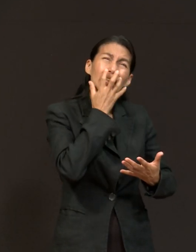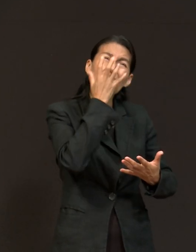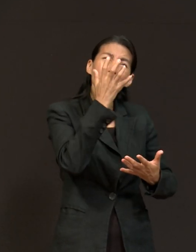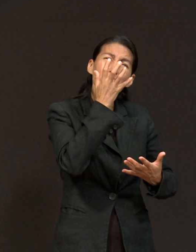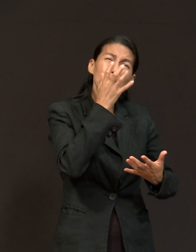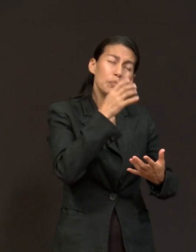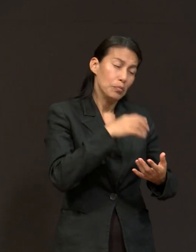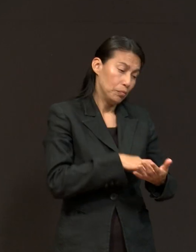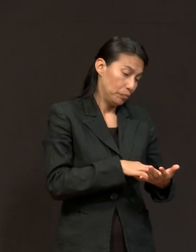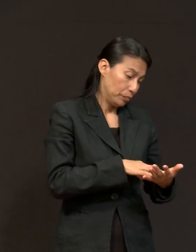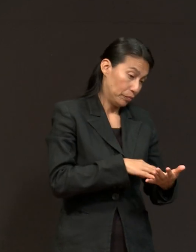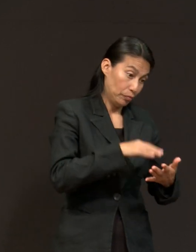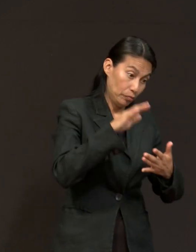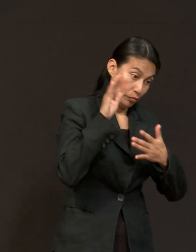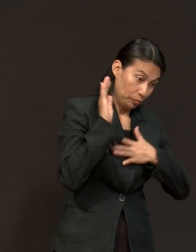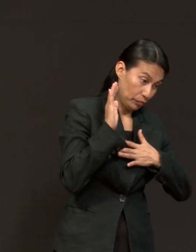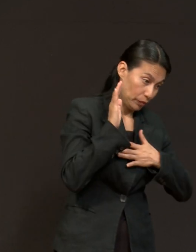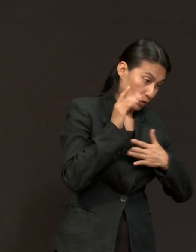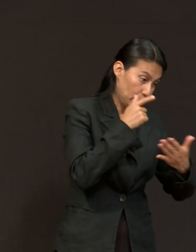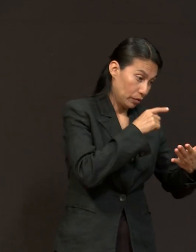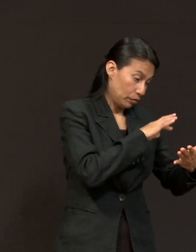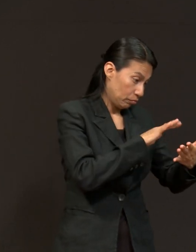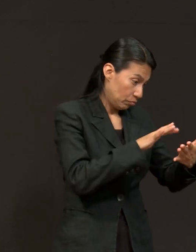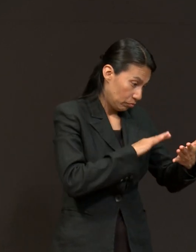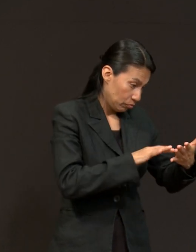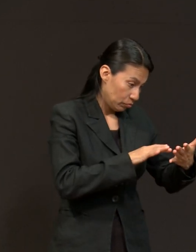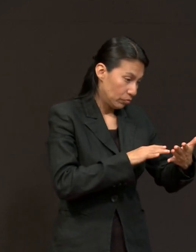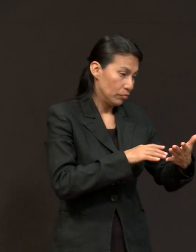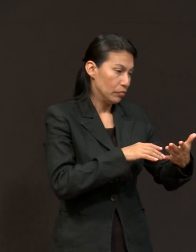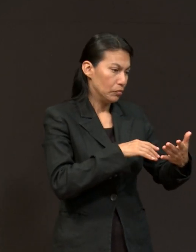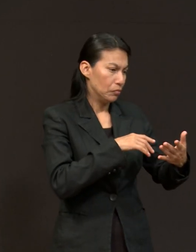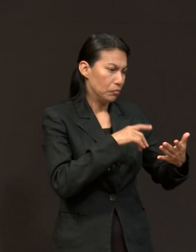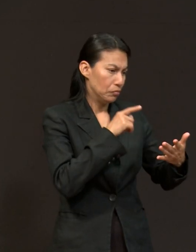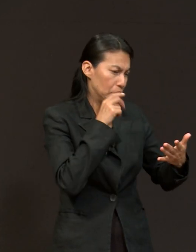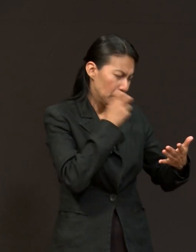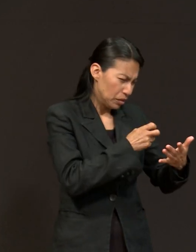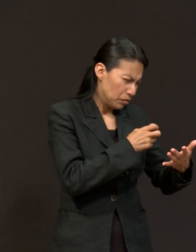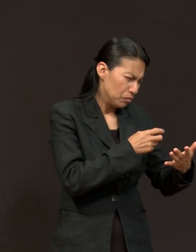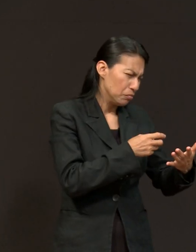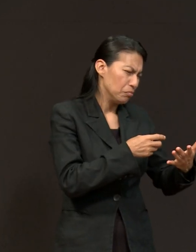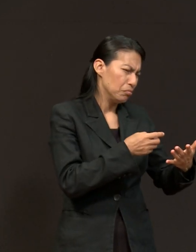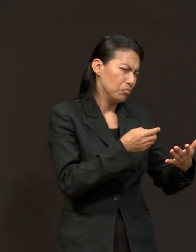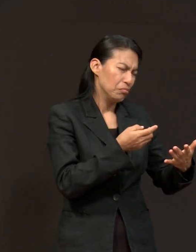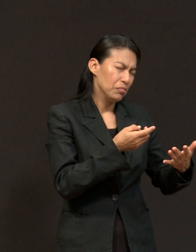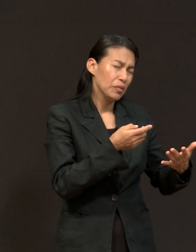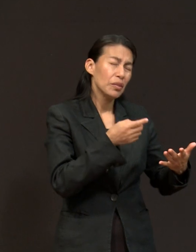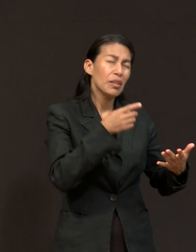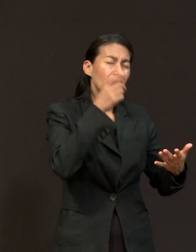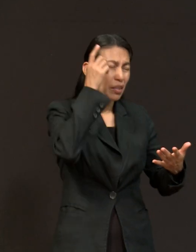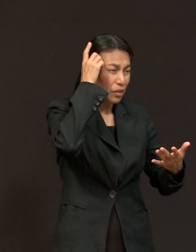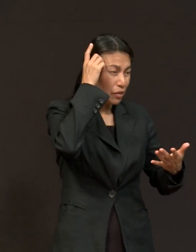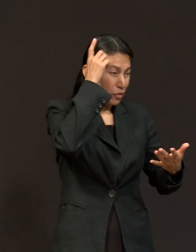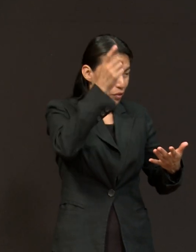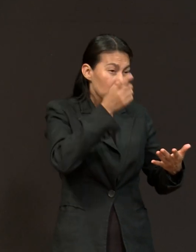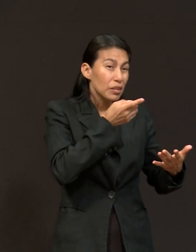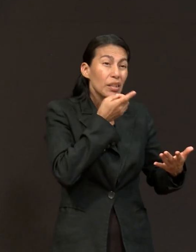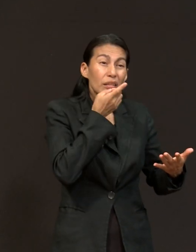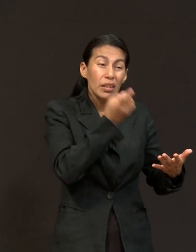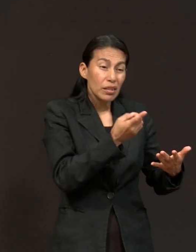promesas, por esa idea, por esa lección, por ese mandato que Dios te da a través de